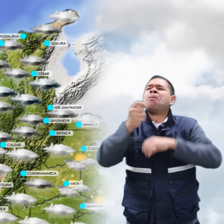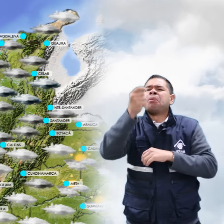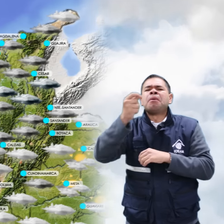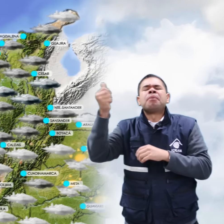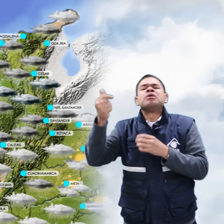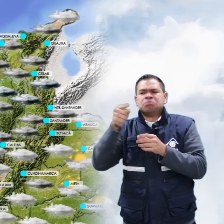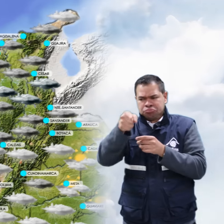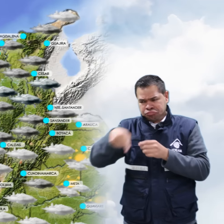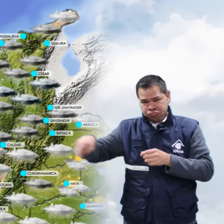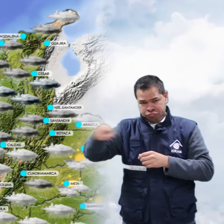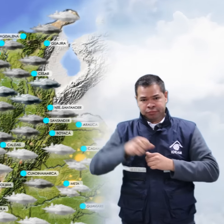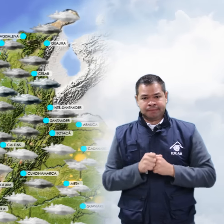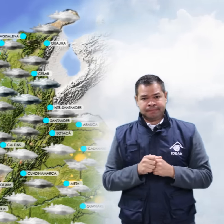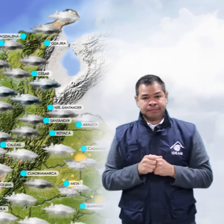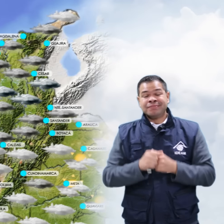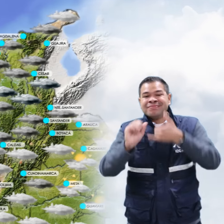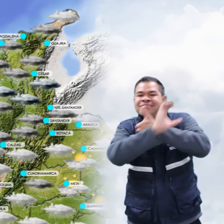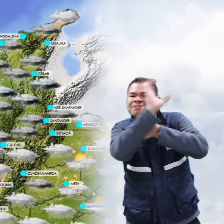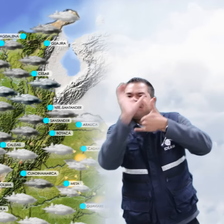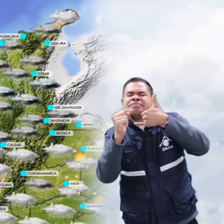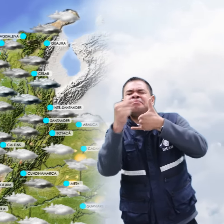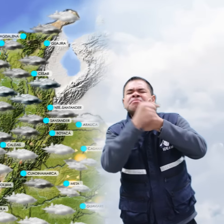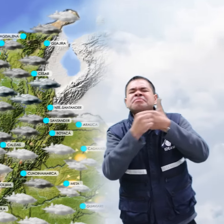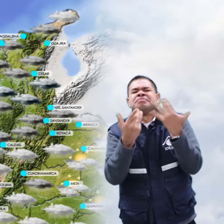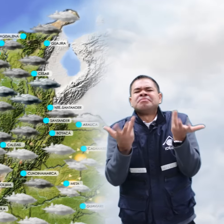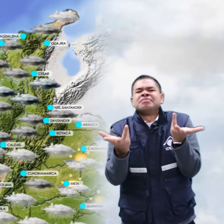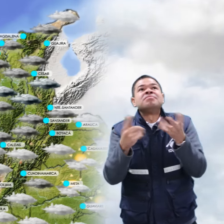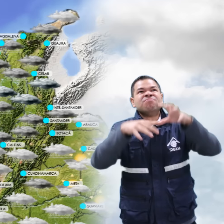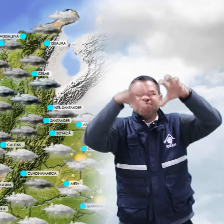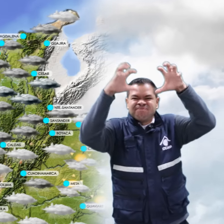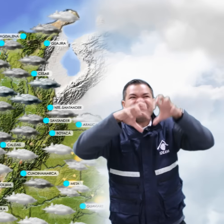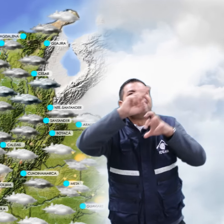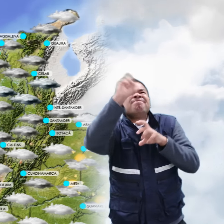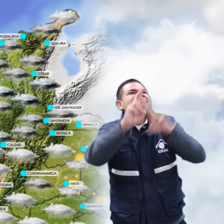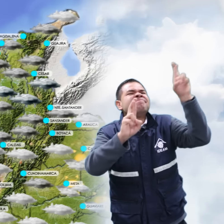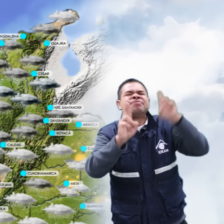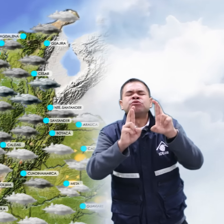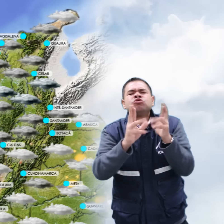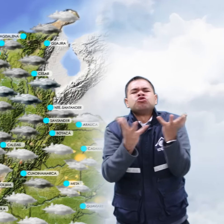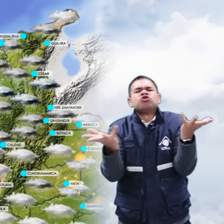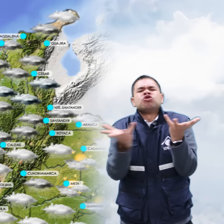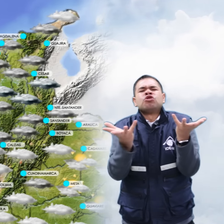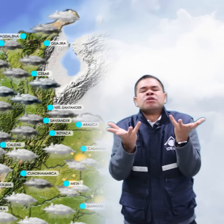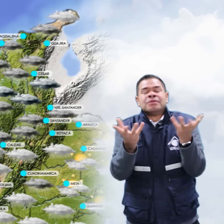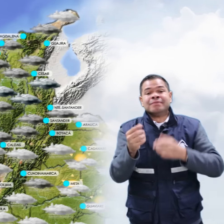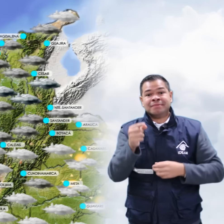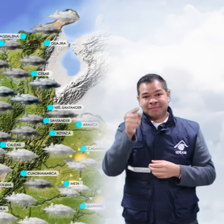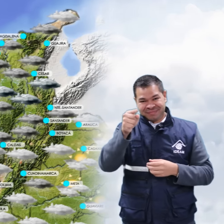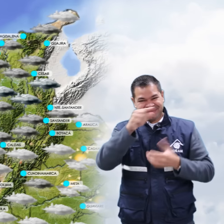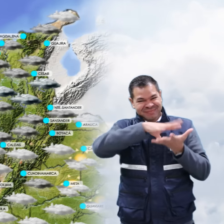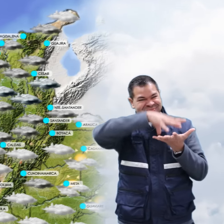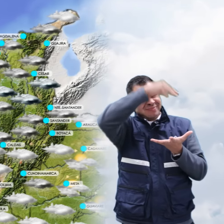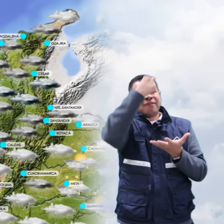diferentes sectores. Sobre la región Caribe se prevén lluvias con actividad eléctrica en algunos sectores de las estribaciones de la